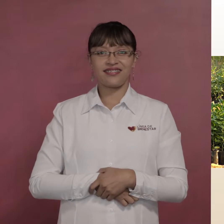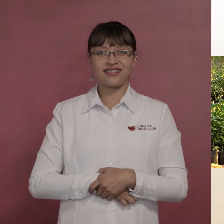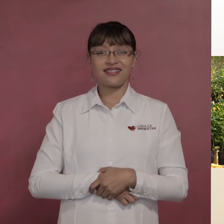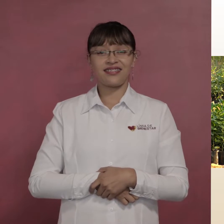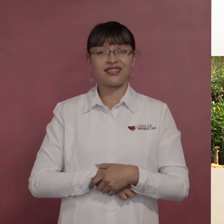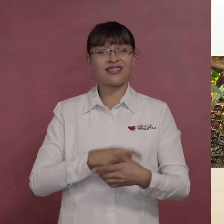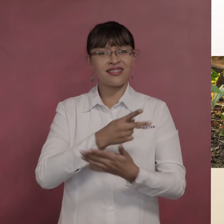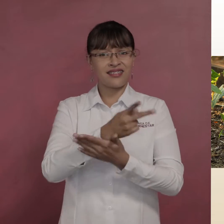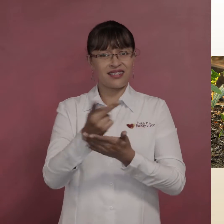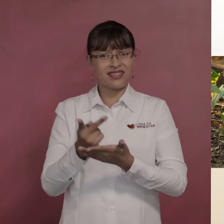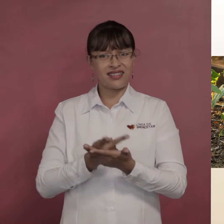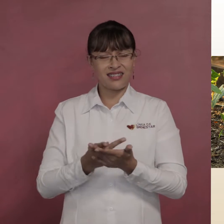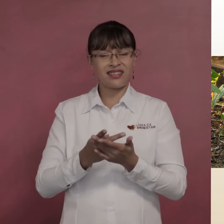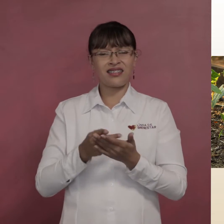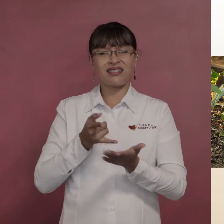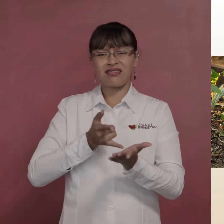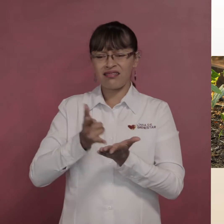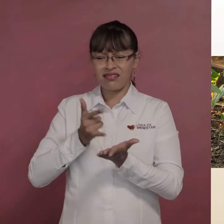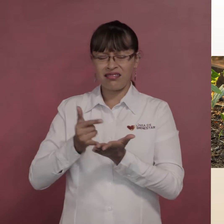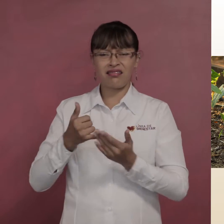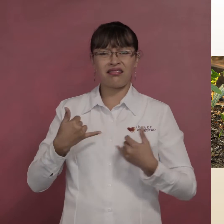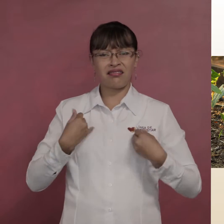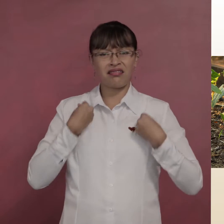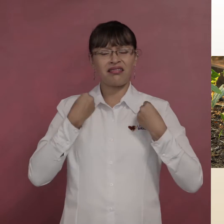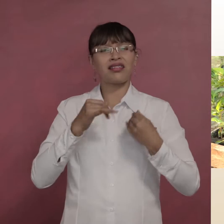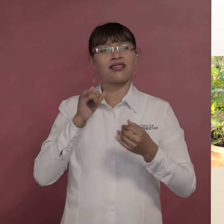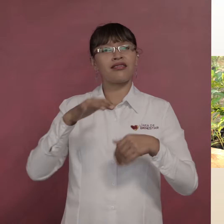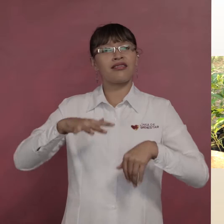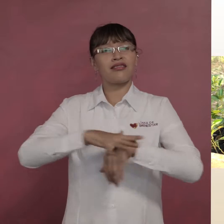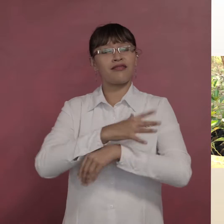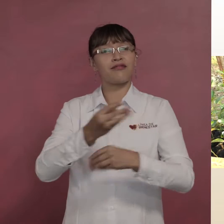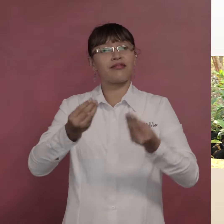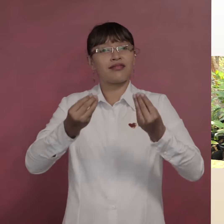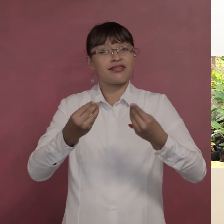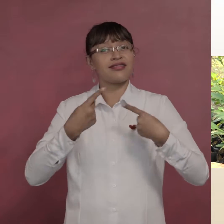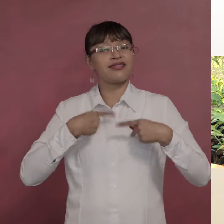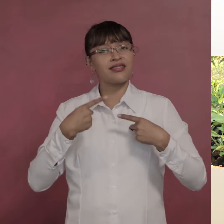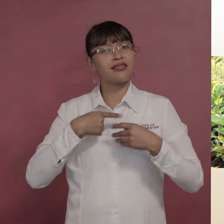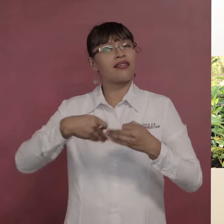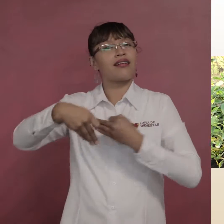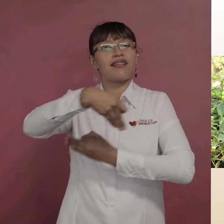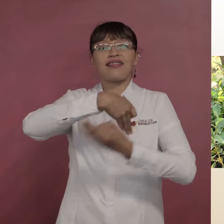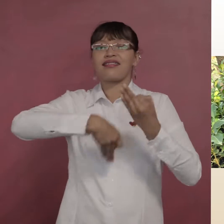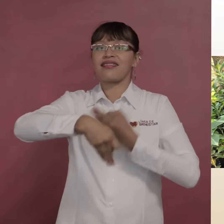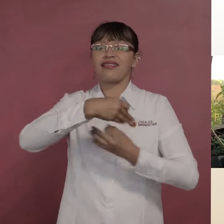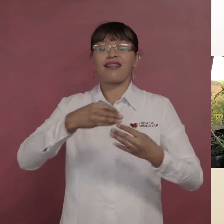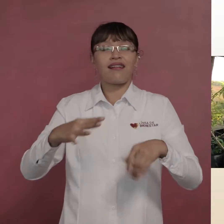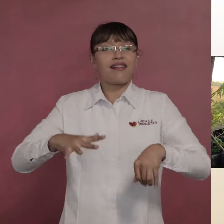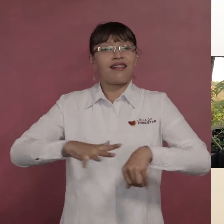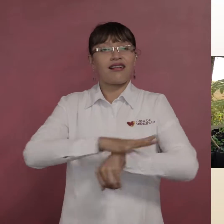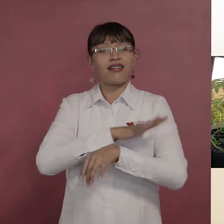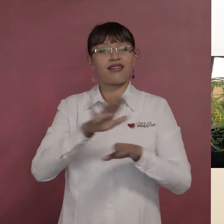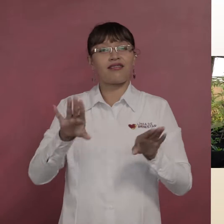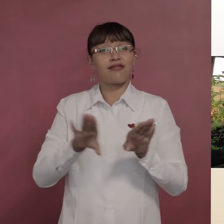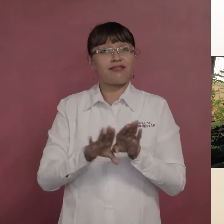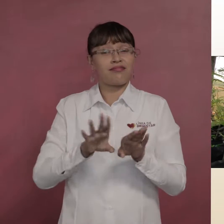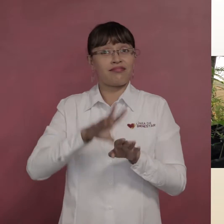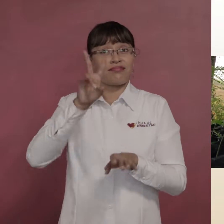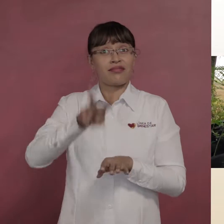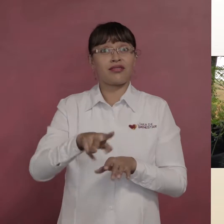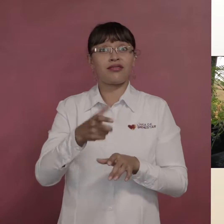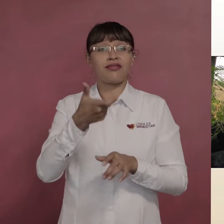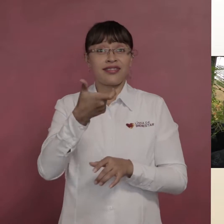El programa Sembrando Vida de verdad sí nos vino a cambiar a muchos. A todos nos ha cambiado en una parte en lo